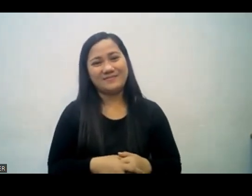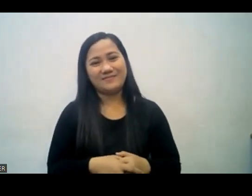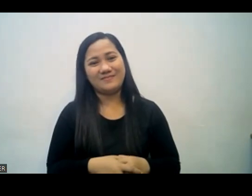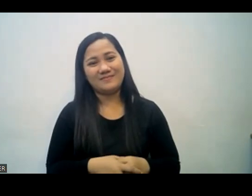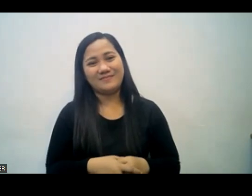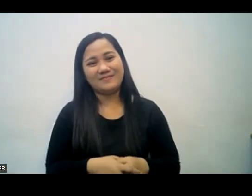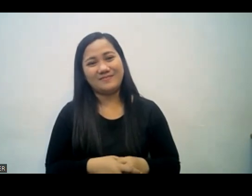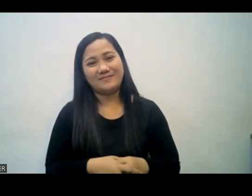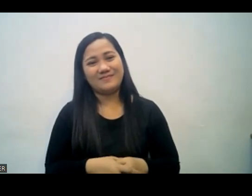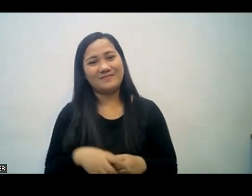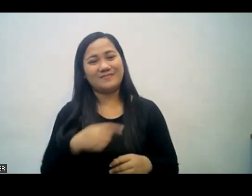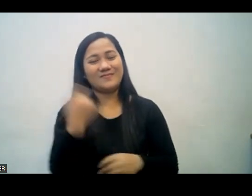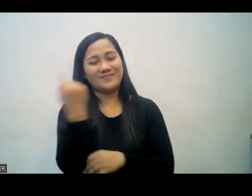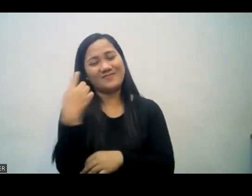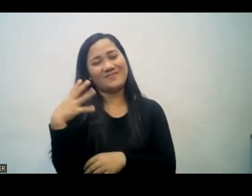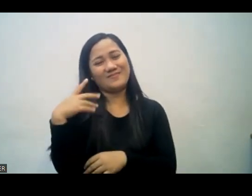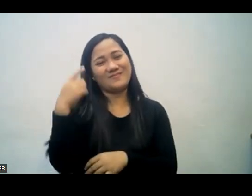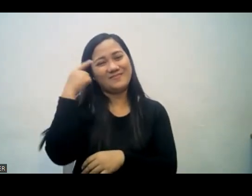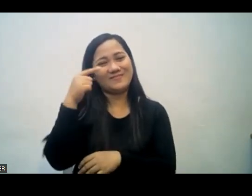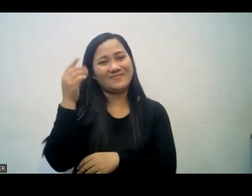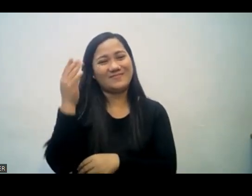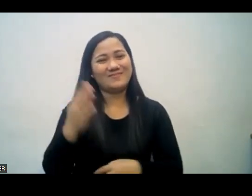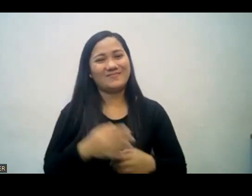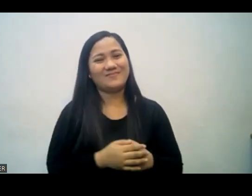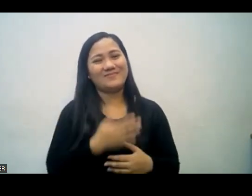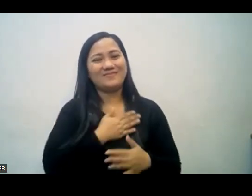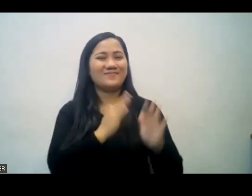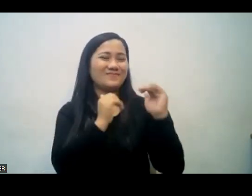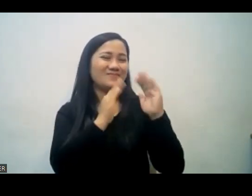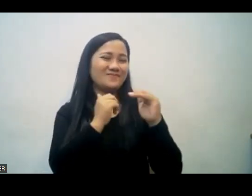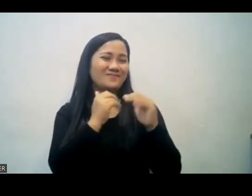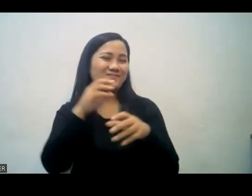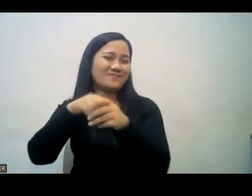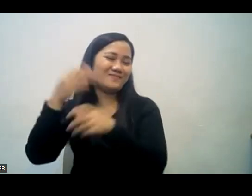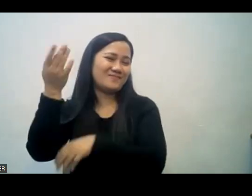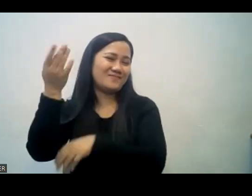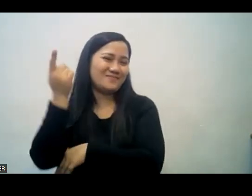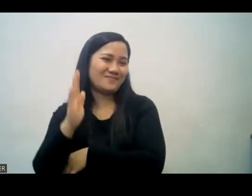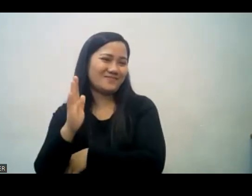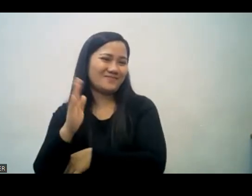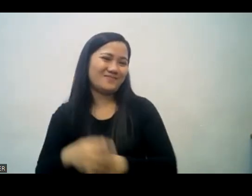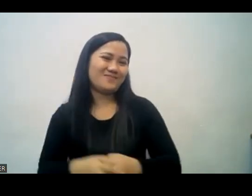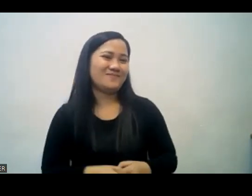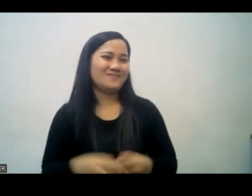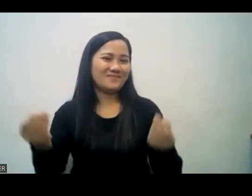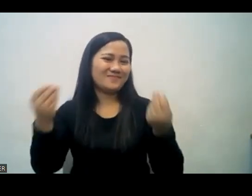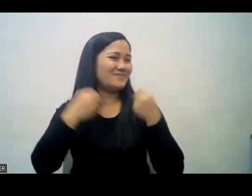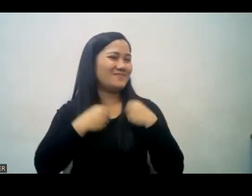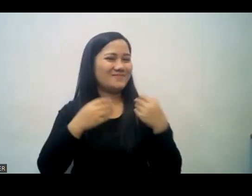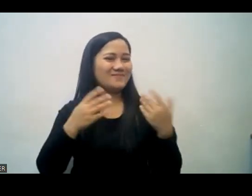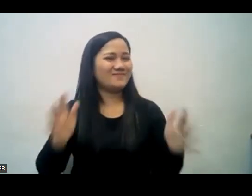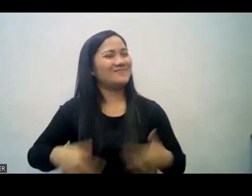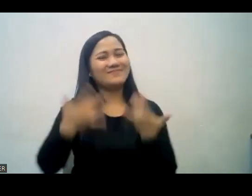waiting on you my hope is in god he has given me life